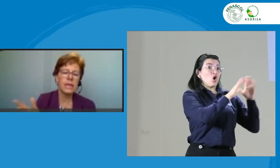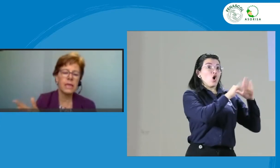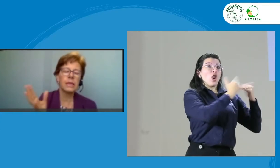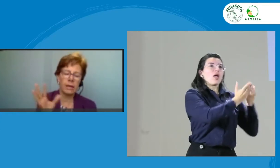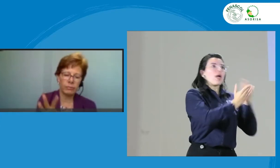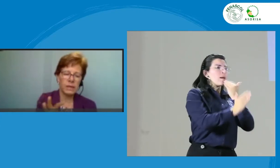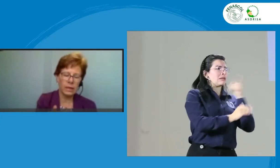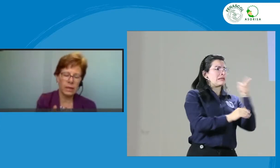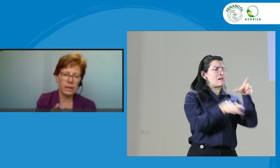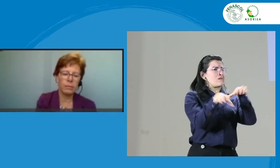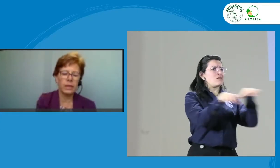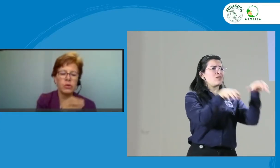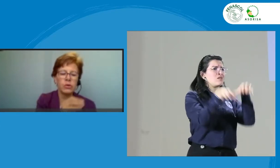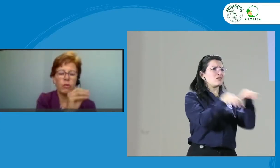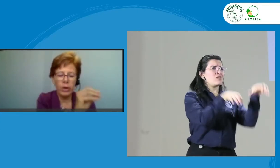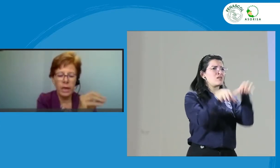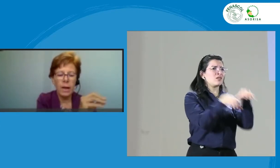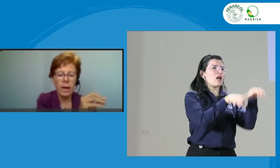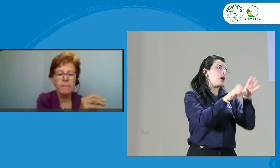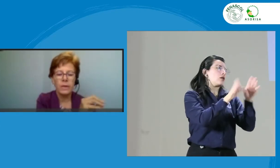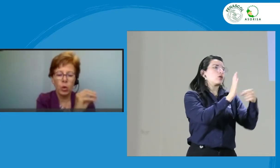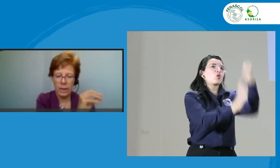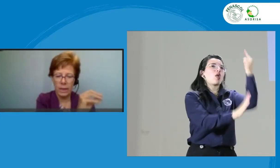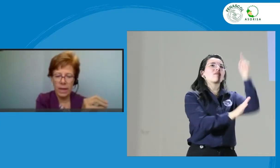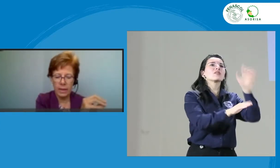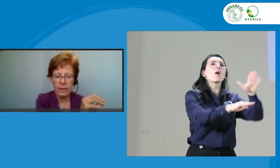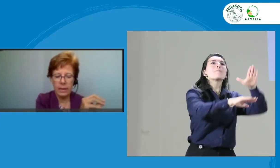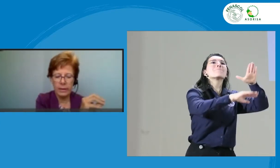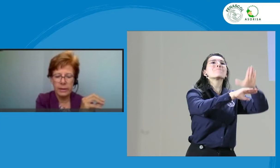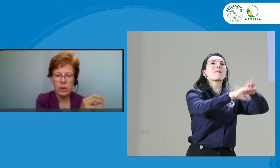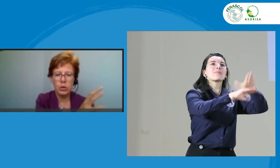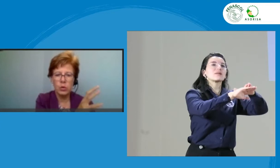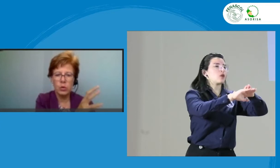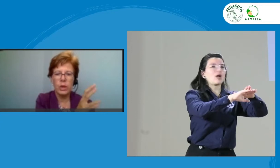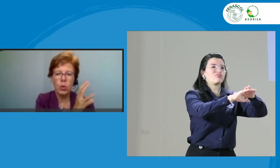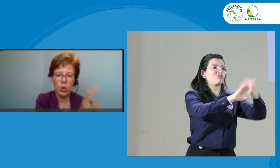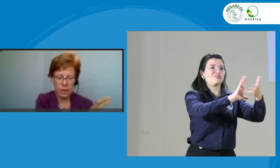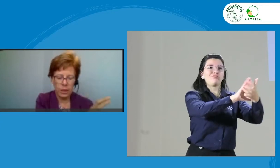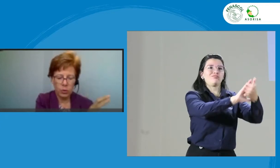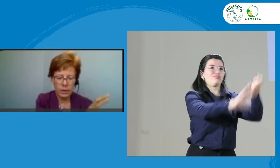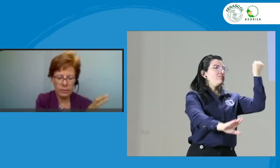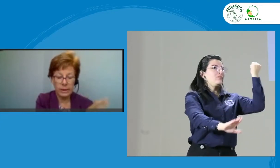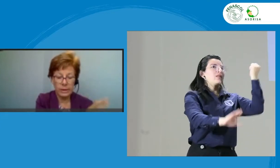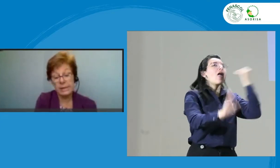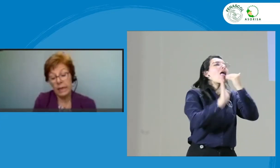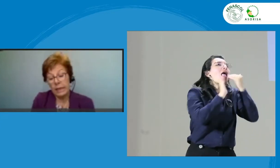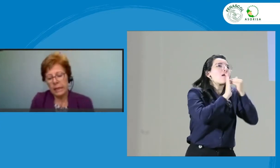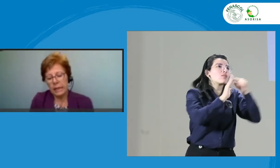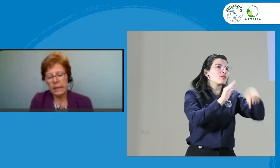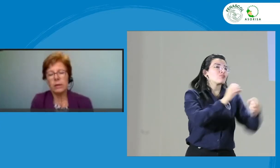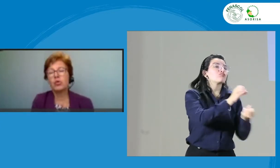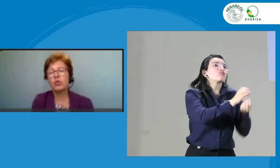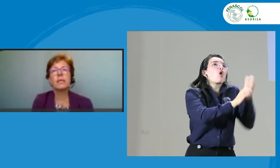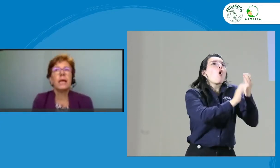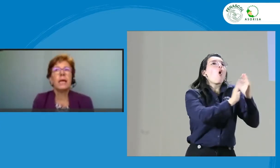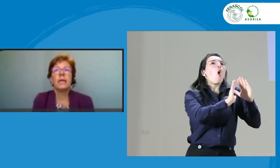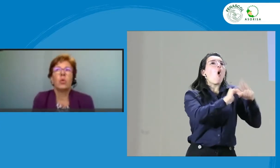la interpretación fuera colegiada, si hubiera un colegio de intérpretes. Ustedes saben que aún